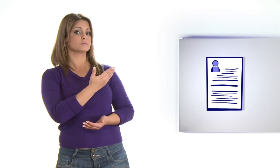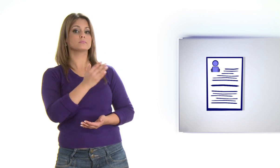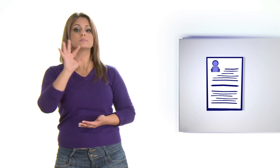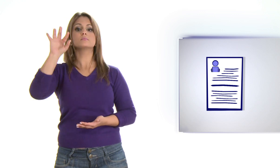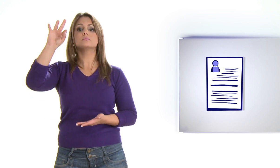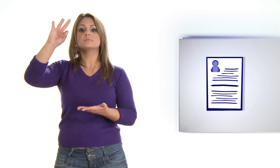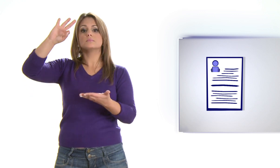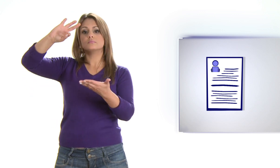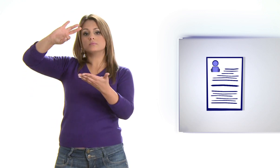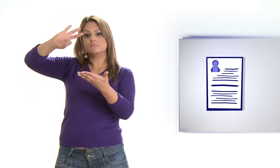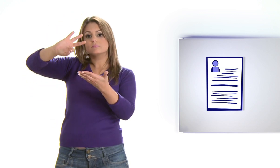Inscrição